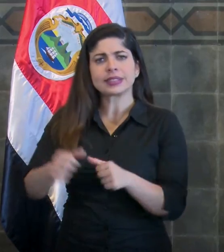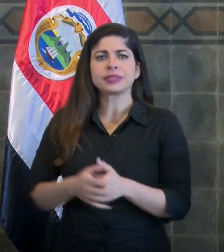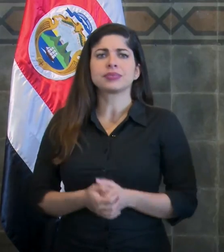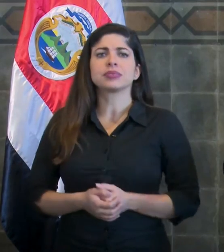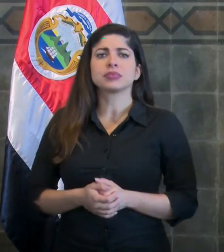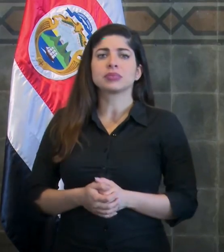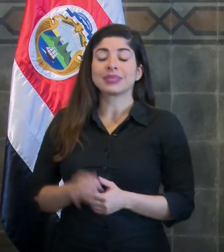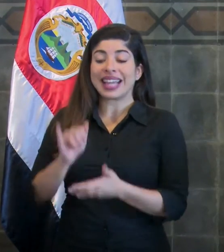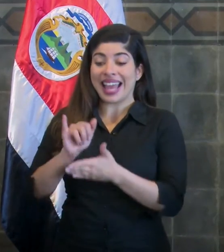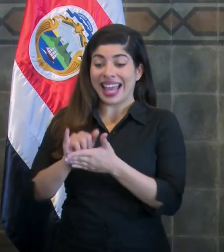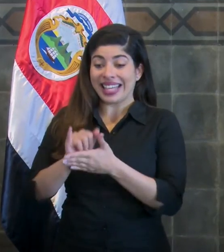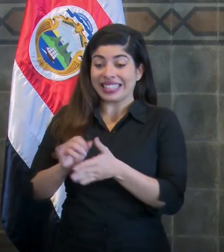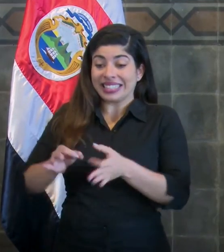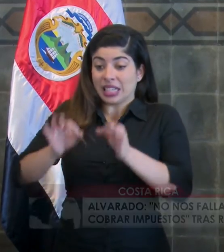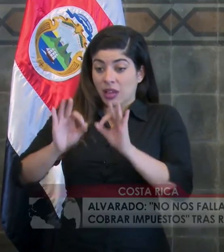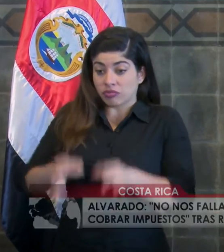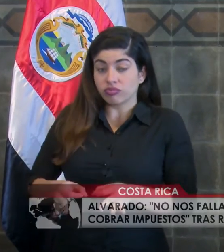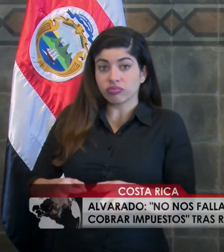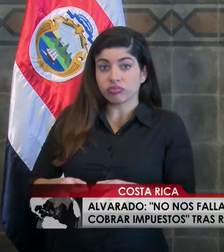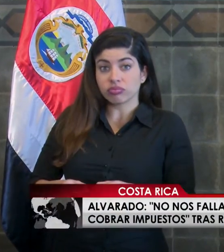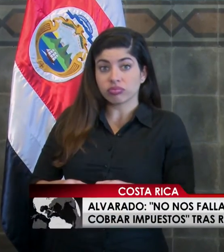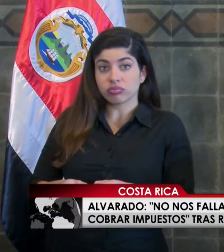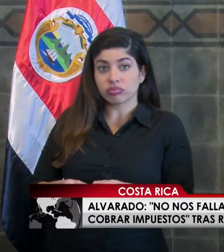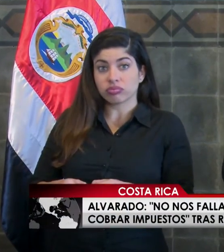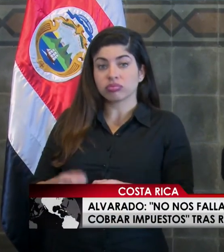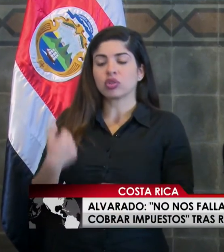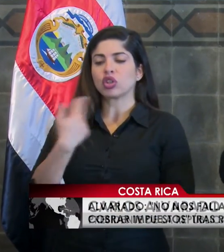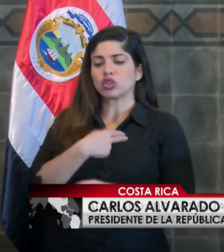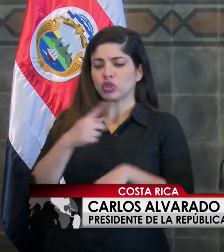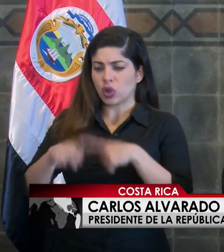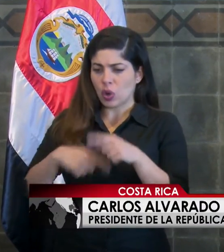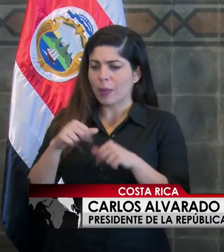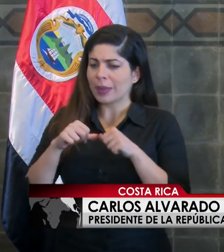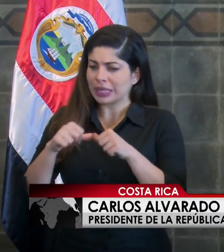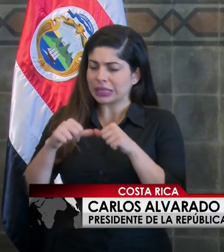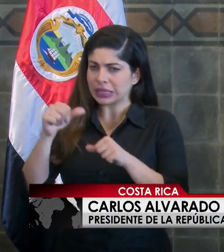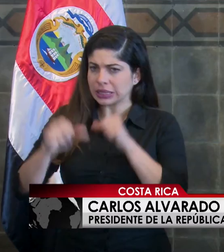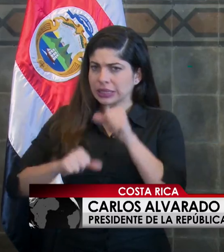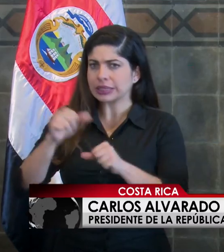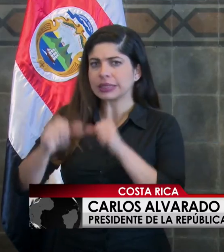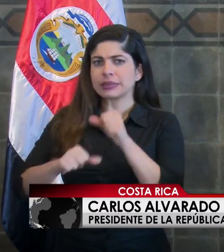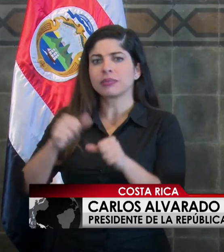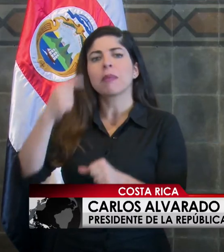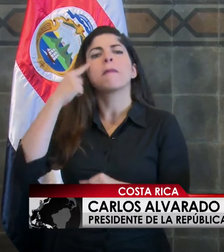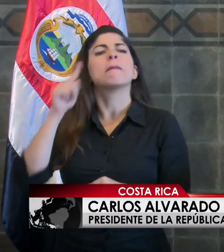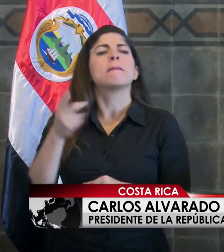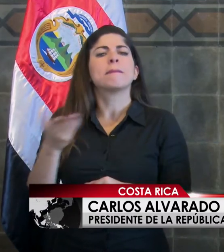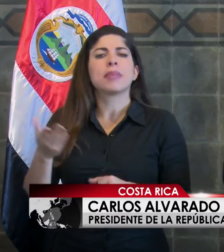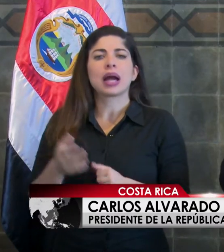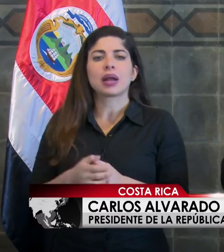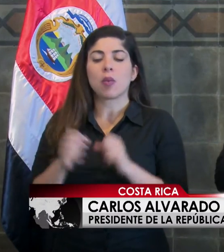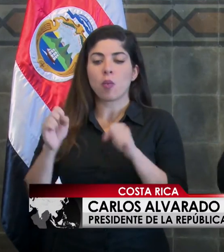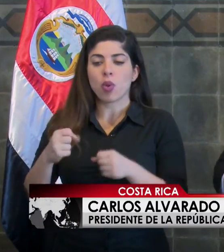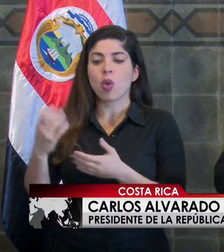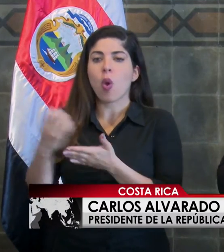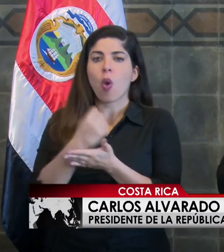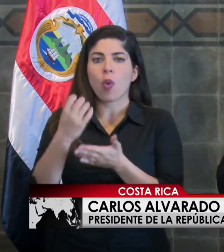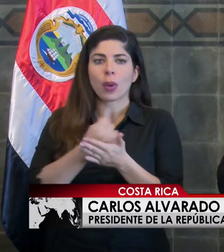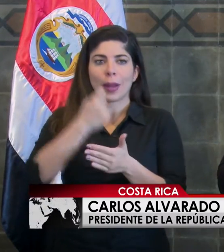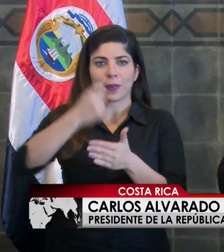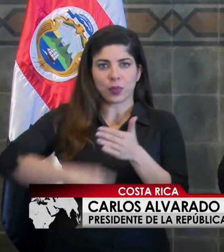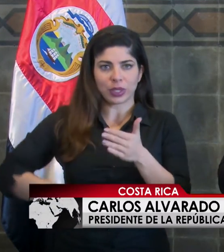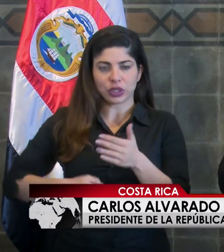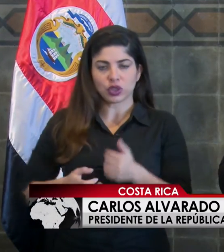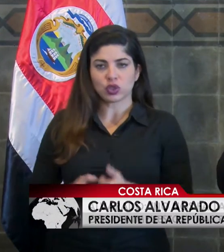Esa determinación la llevaremos adelante para cobrar los impuestos